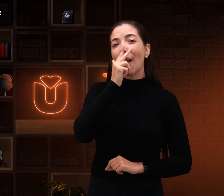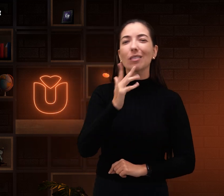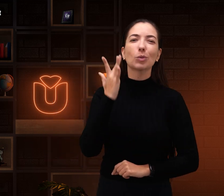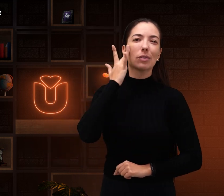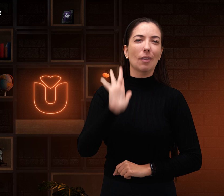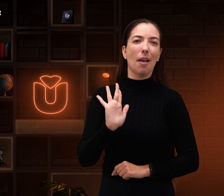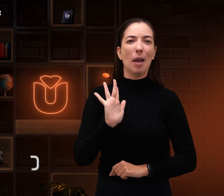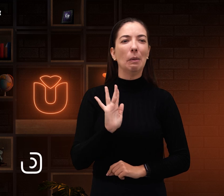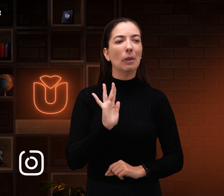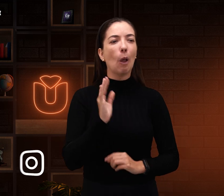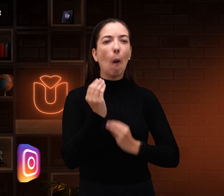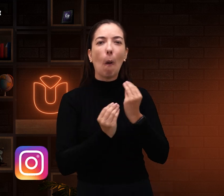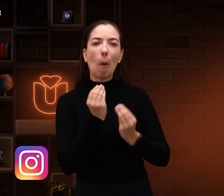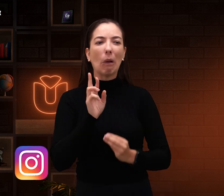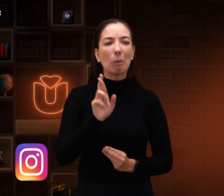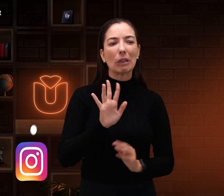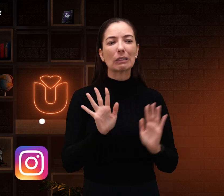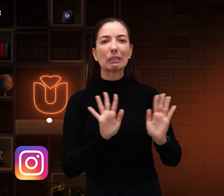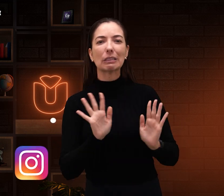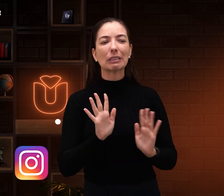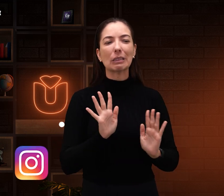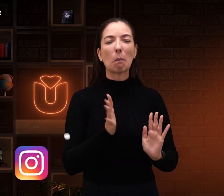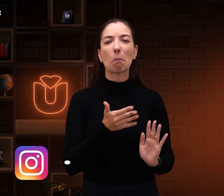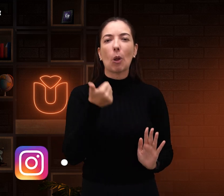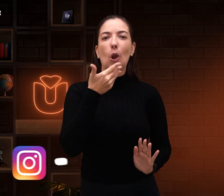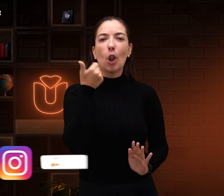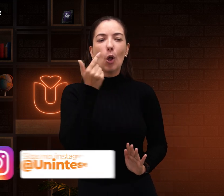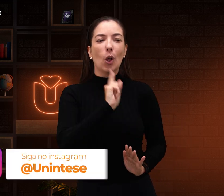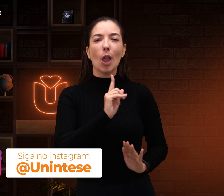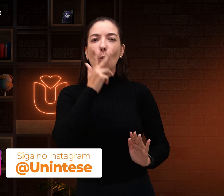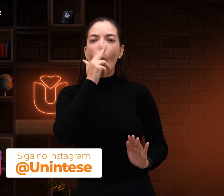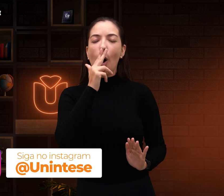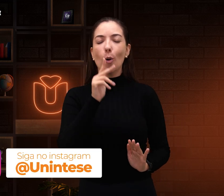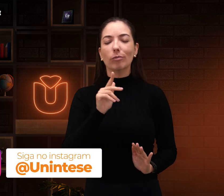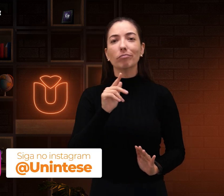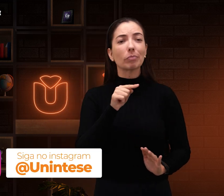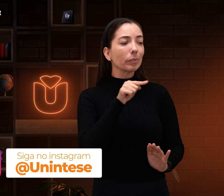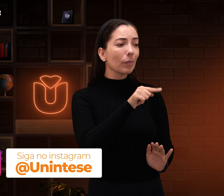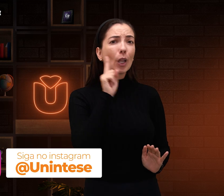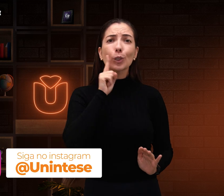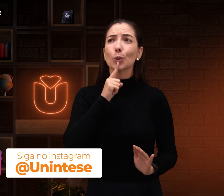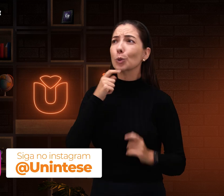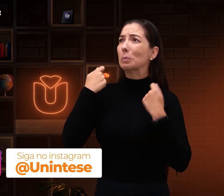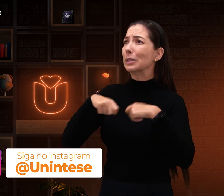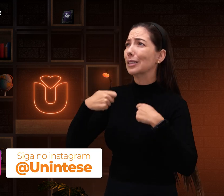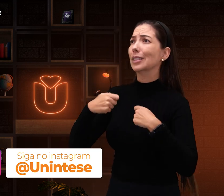parece que não sabe o significado dessa representação. E aí dizia, o surdo, por exemplo,